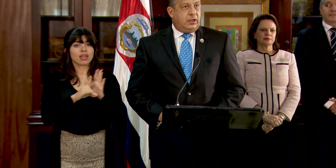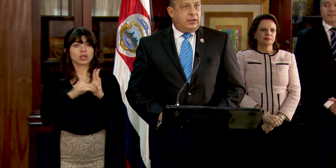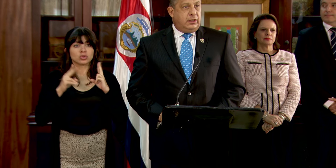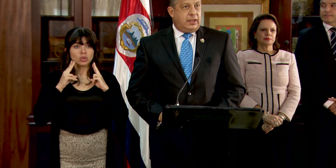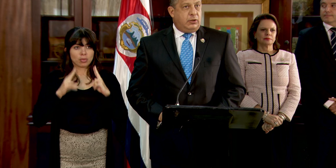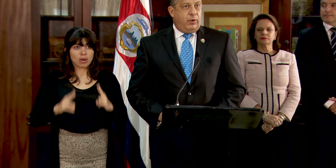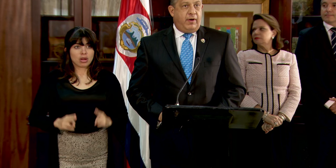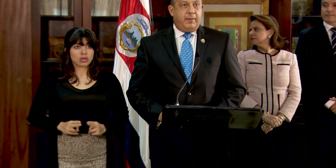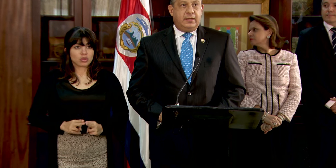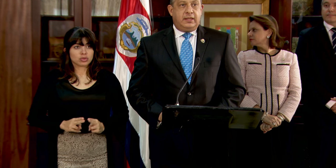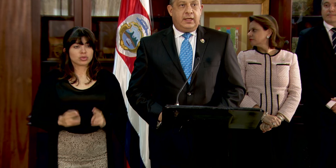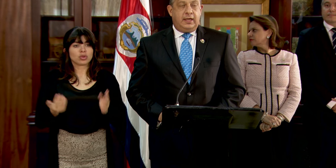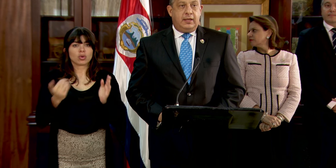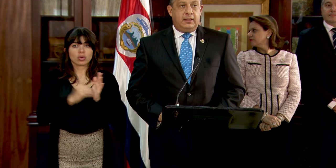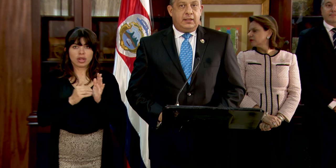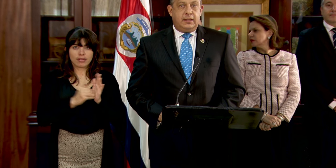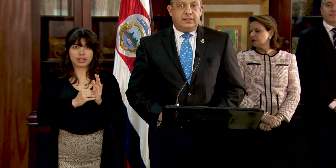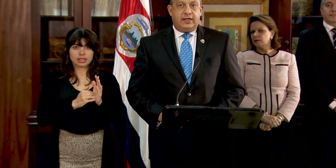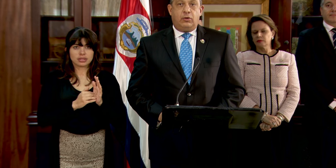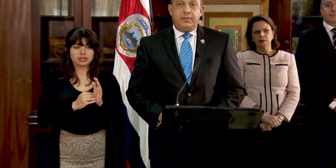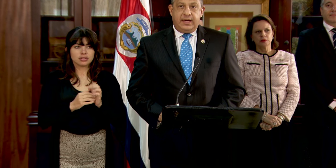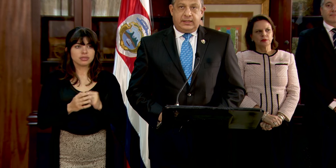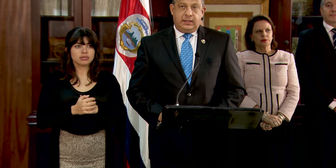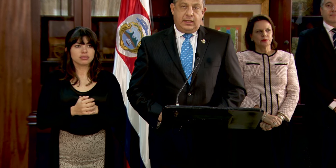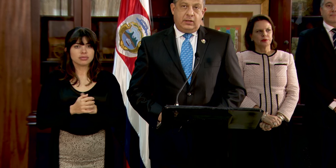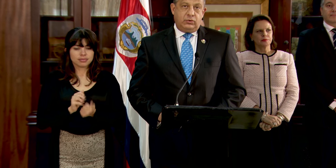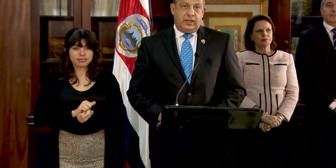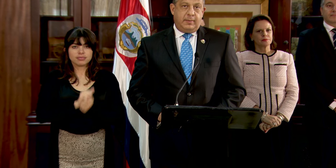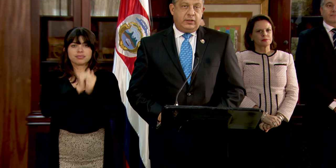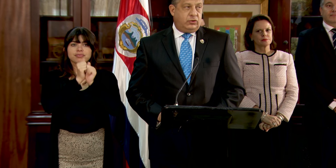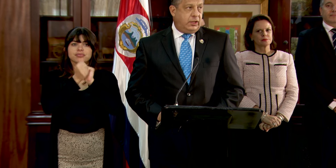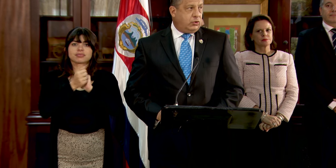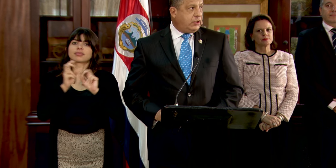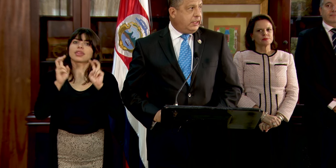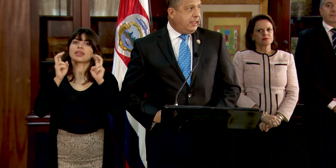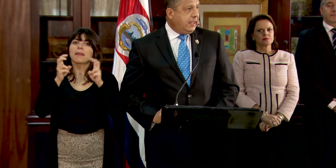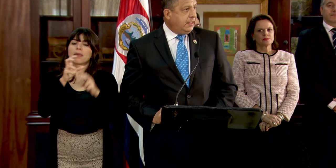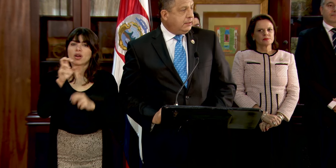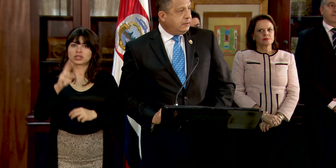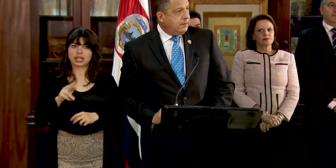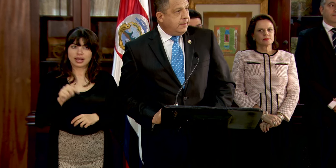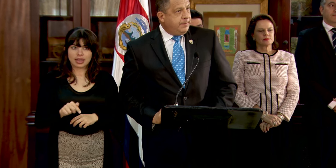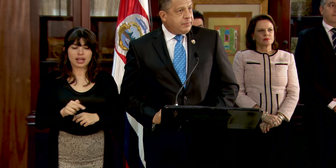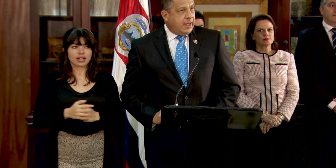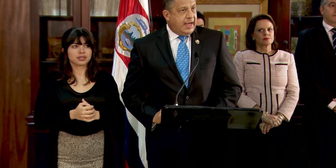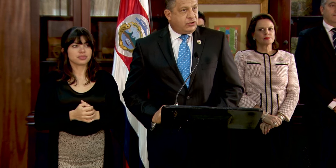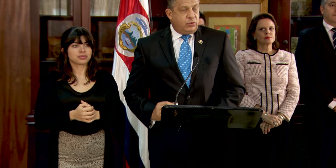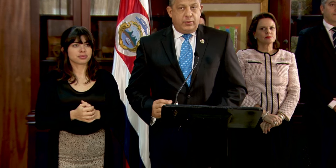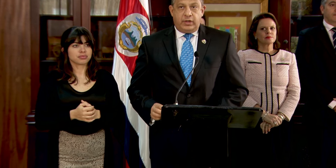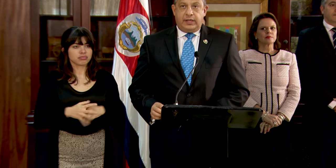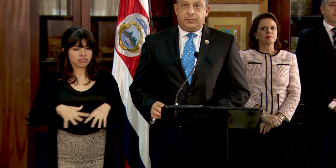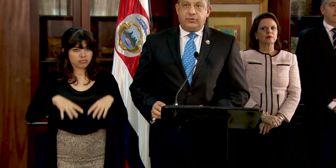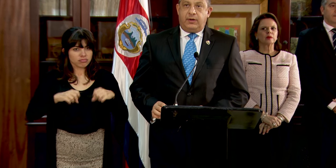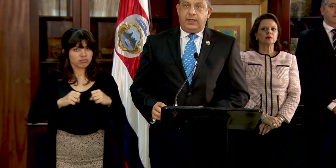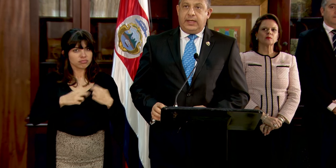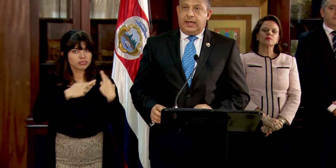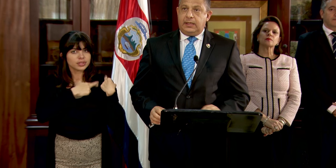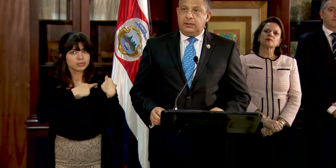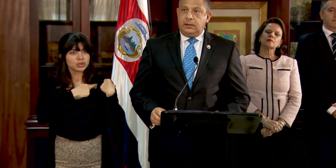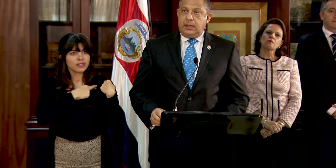nuevamente se convierten en un tema en donde Costa Rica asume una